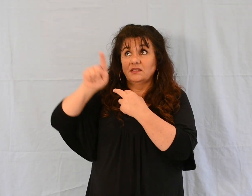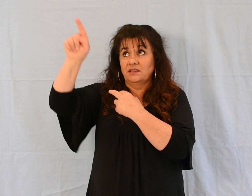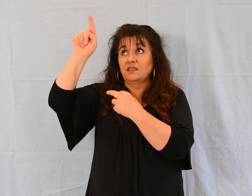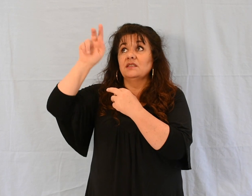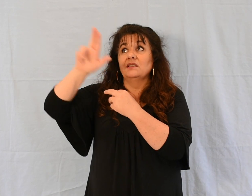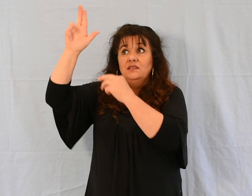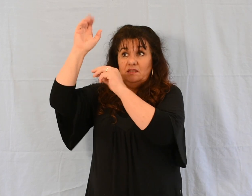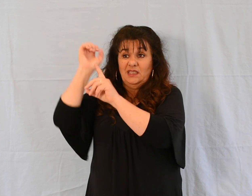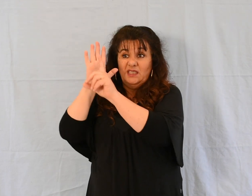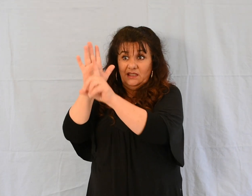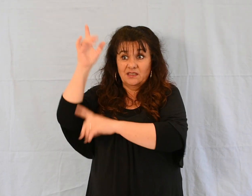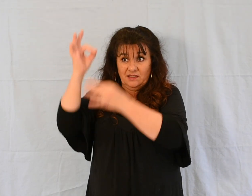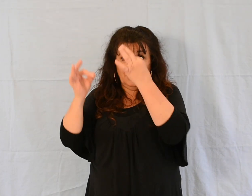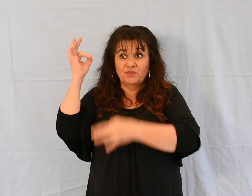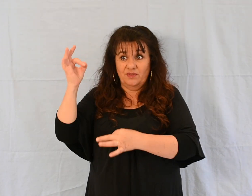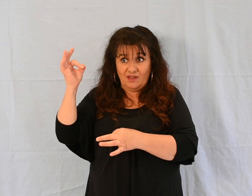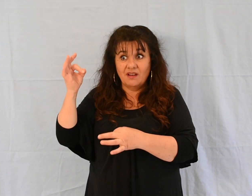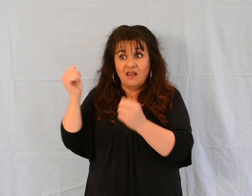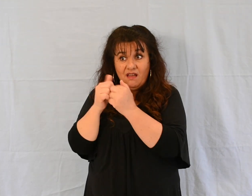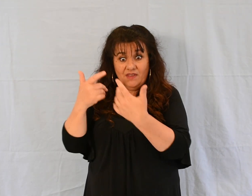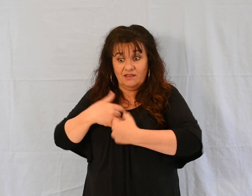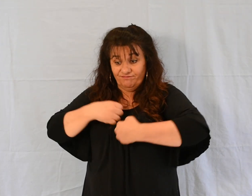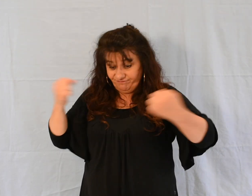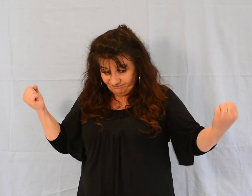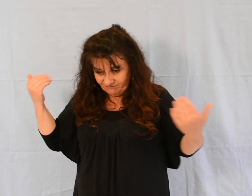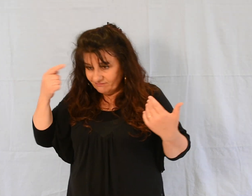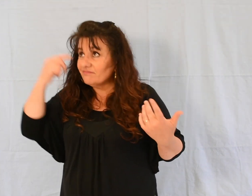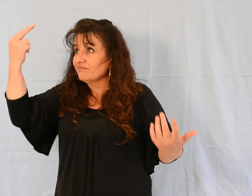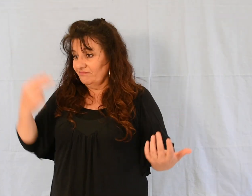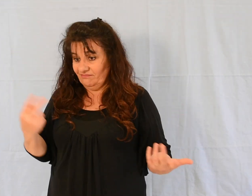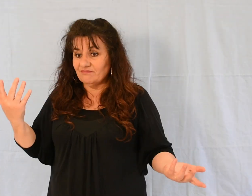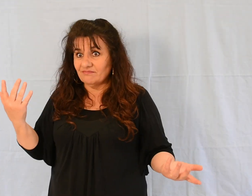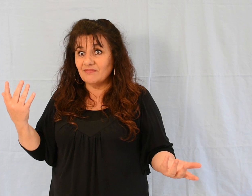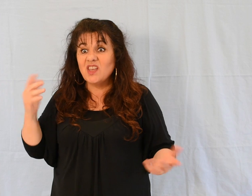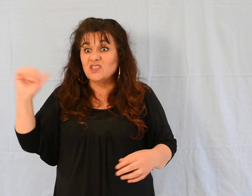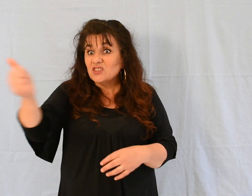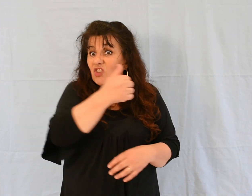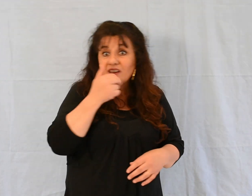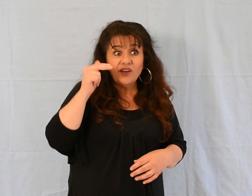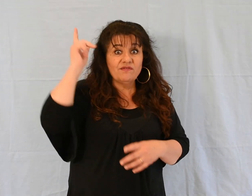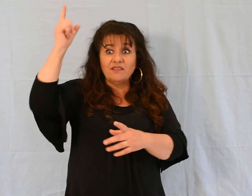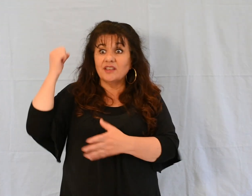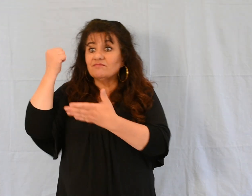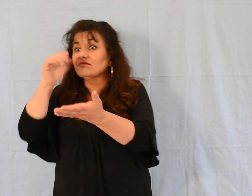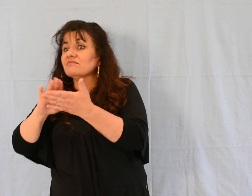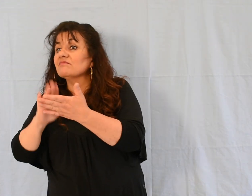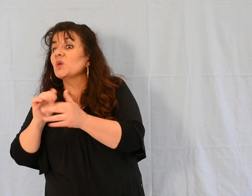Pour que chacun soit rétribué Selon ce qu'il a fait Soit en bien, soit en mal